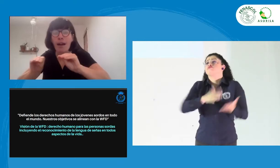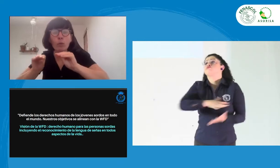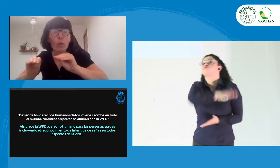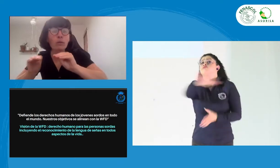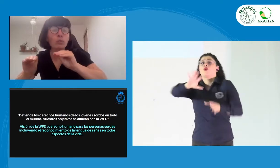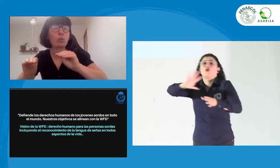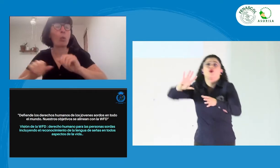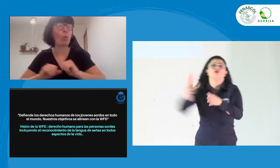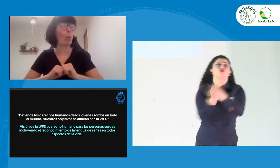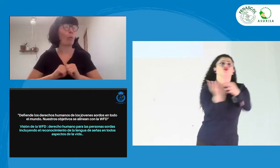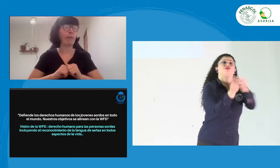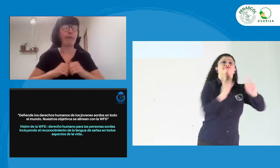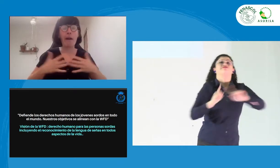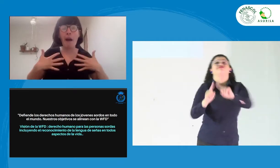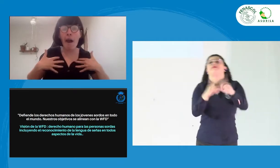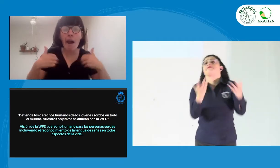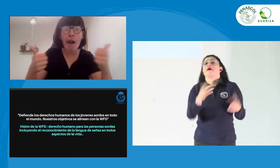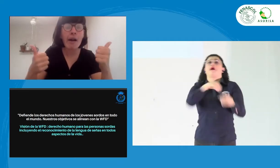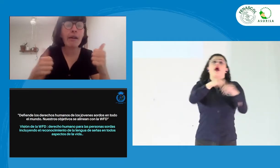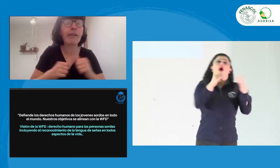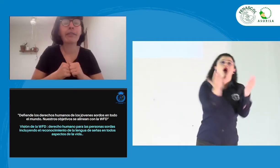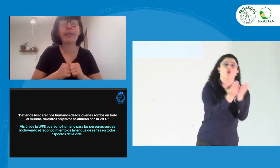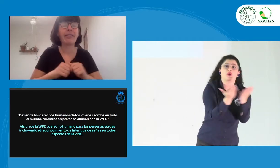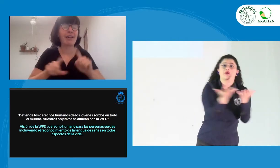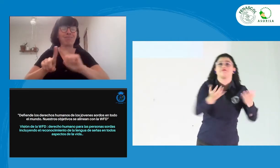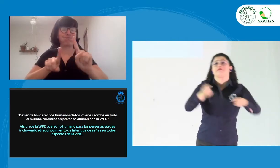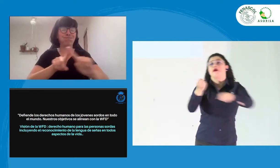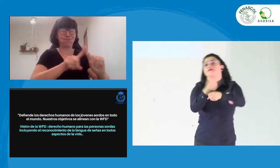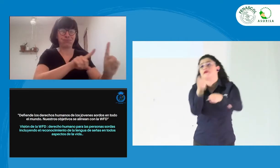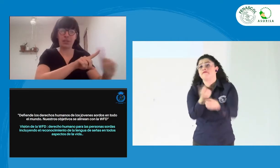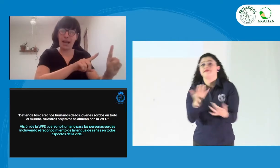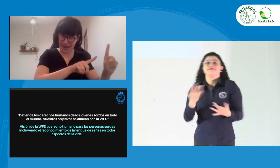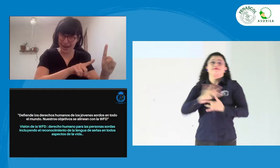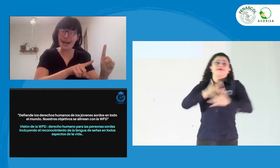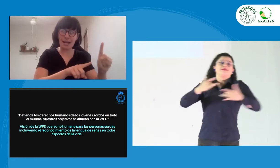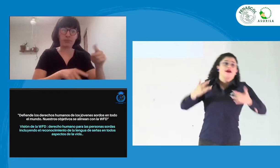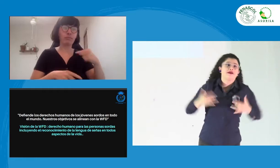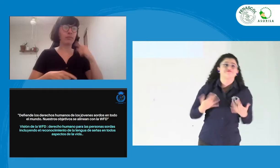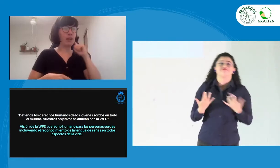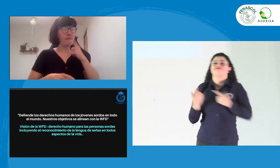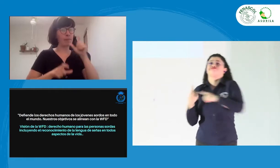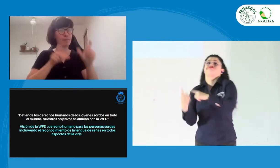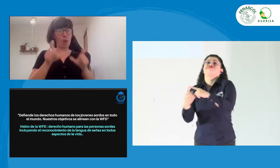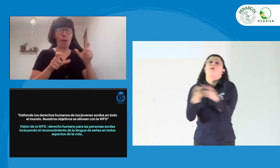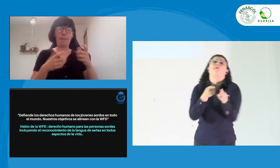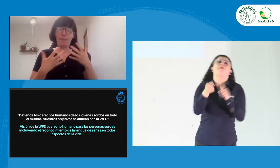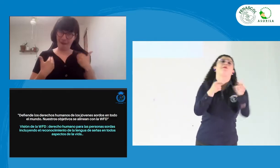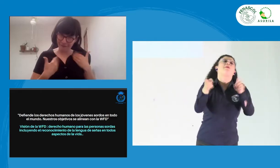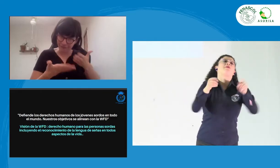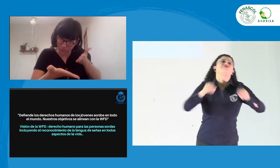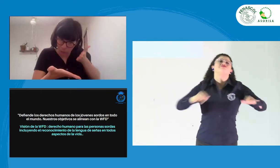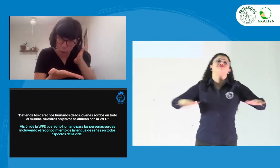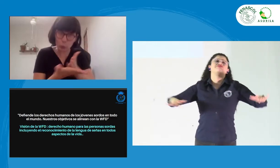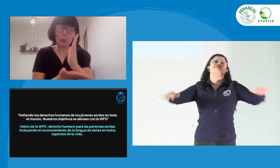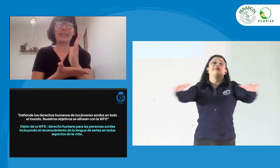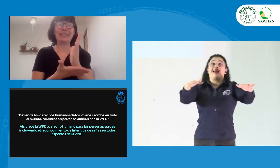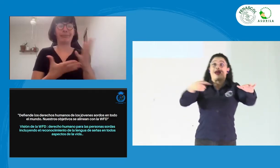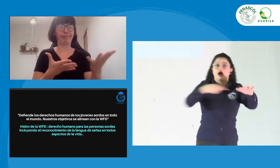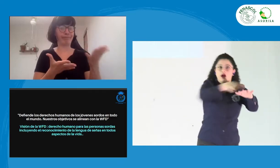la lengua de señas. Que en los salones de clase se cuente con la enseñanza en lengua de señas. Y que en todos los lugares,